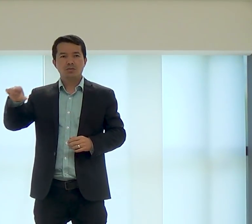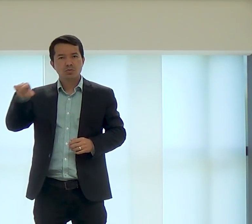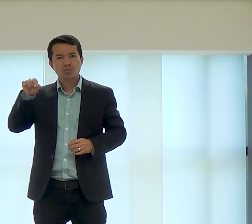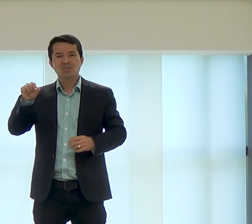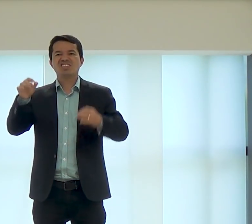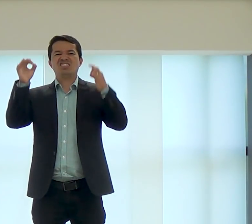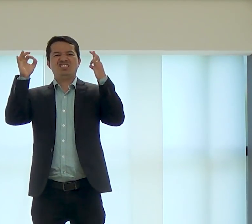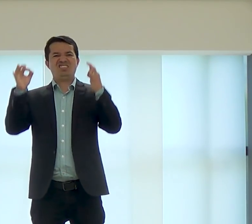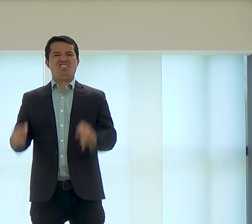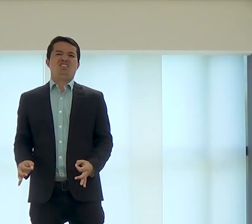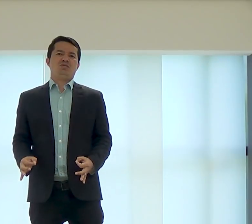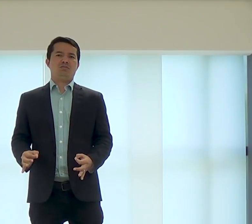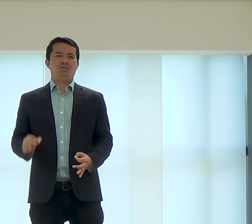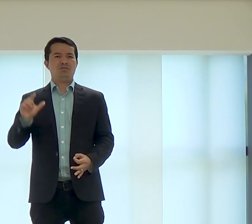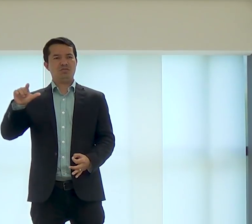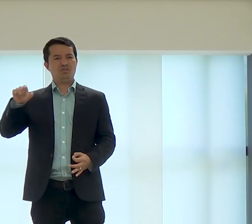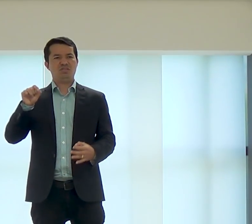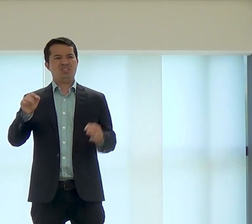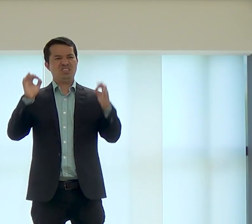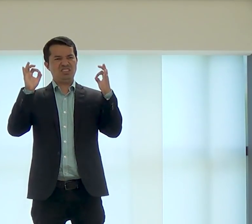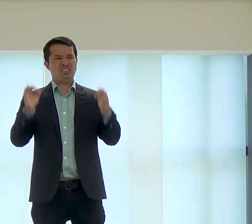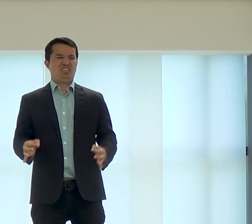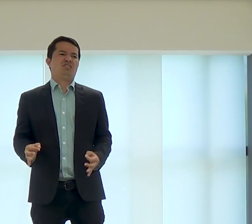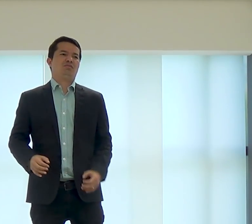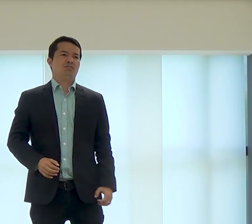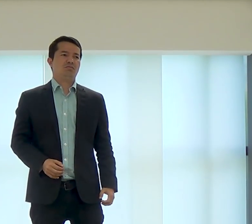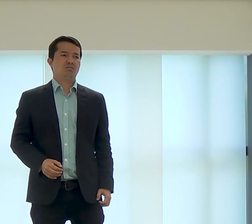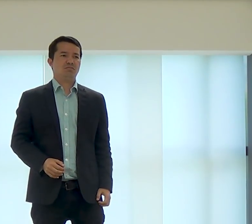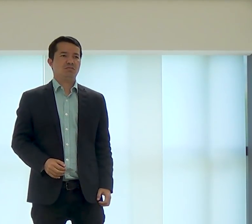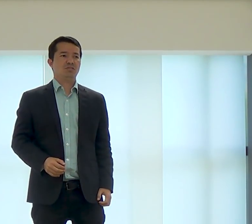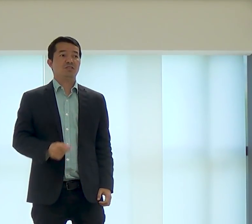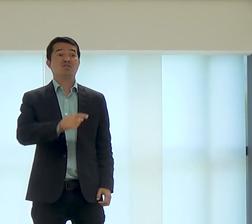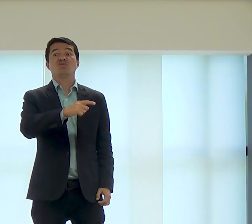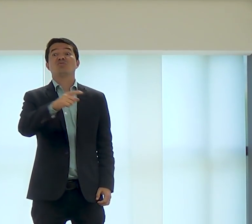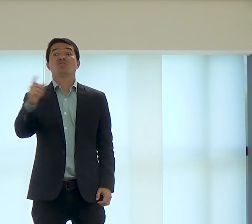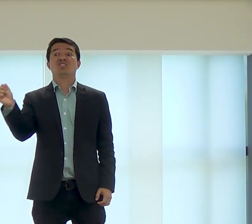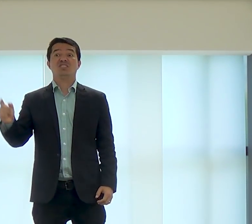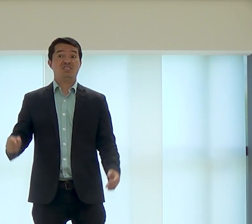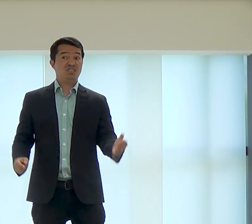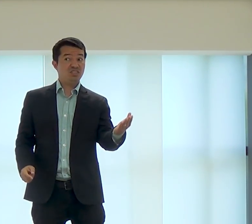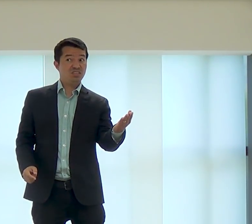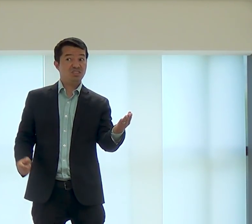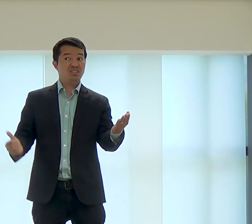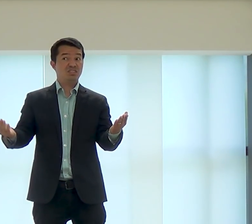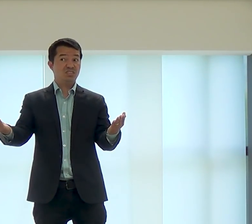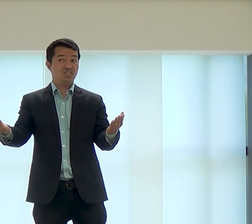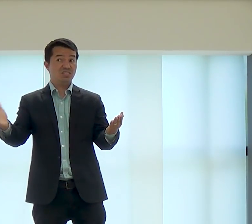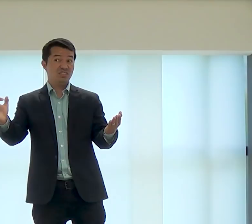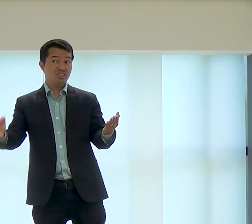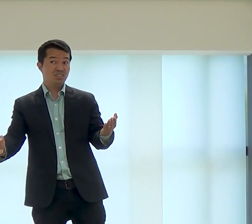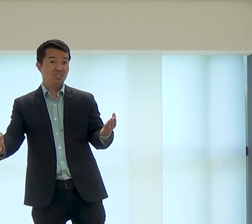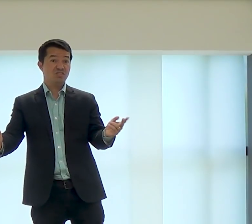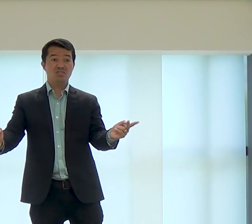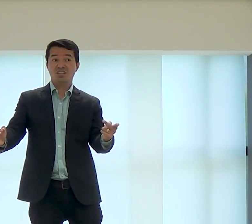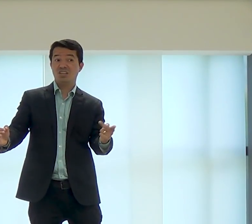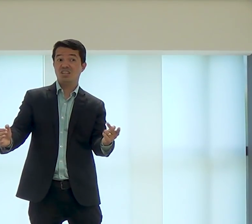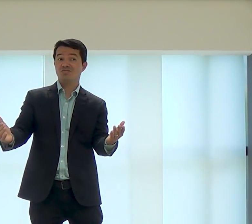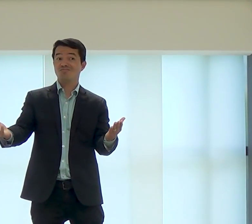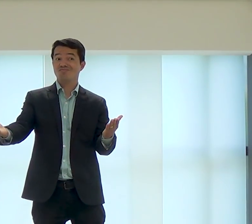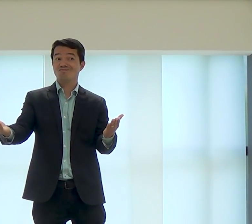a Deus, e escolhi o que é certo, eu parei para pegar tudo, e eu qual desses